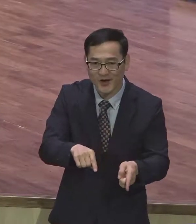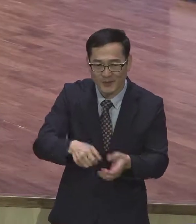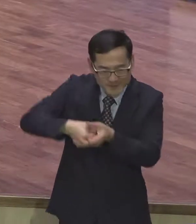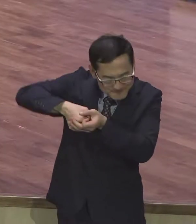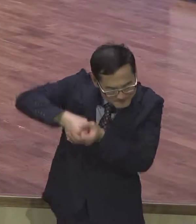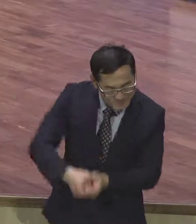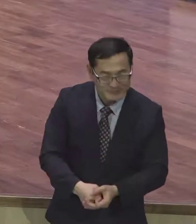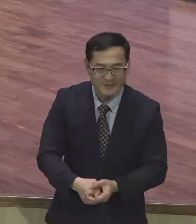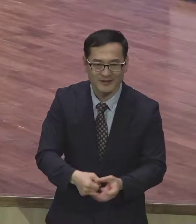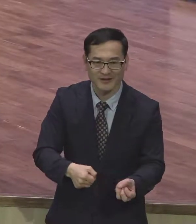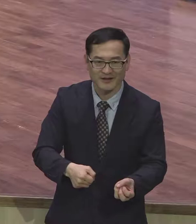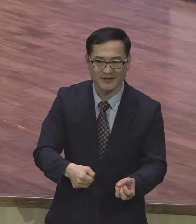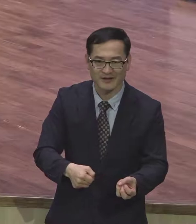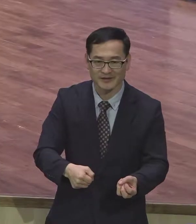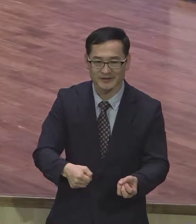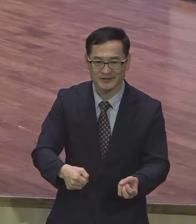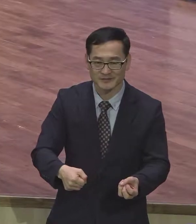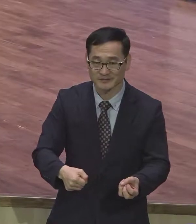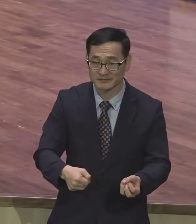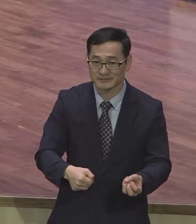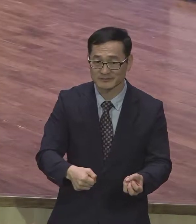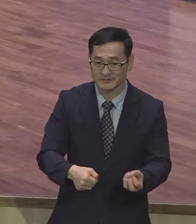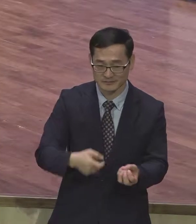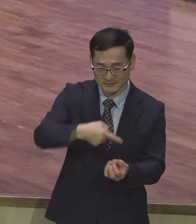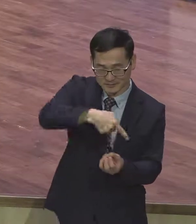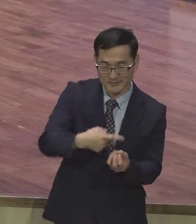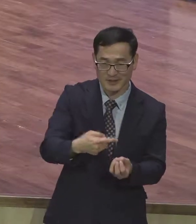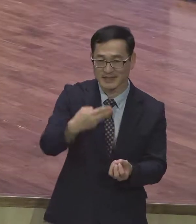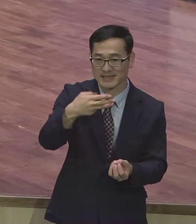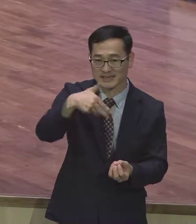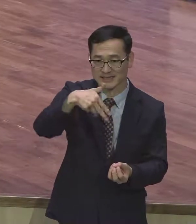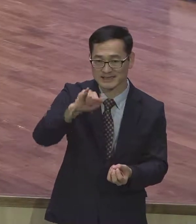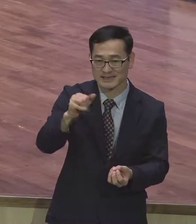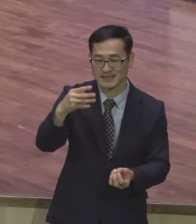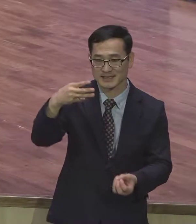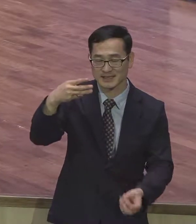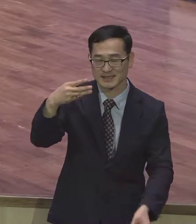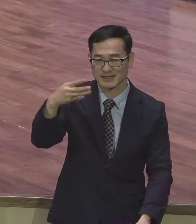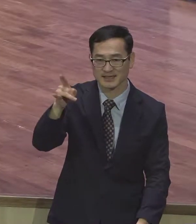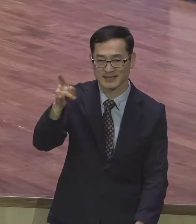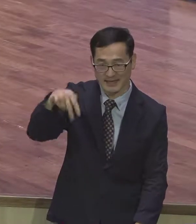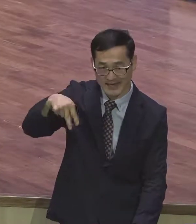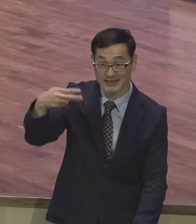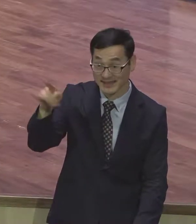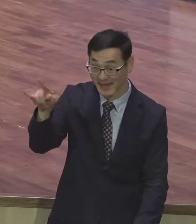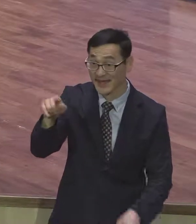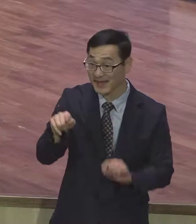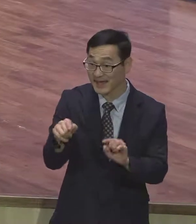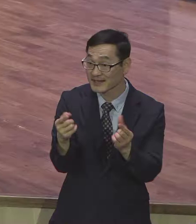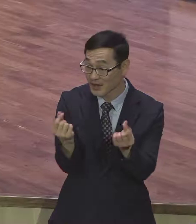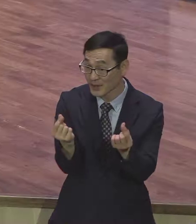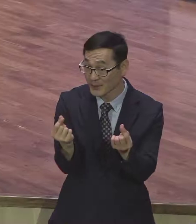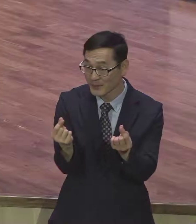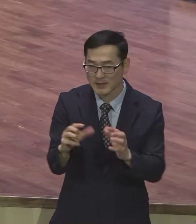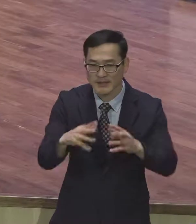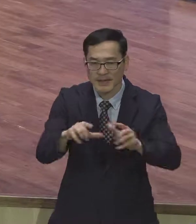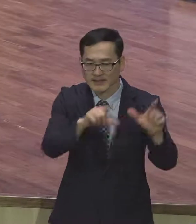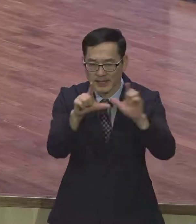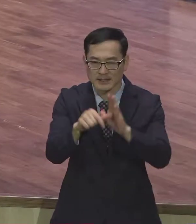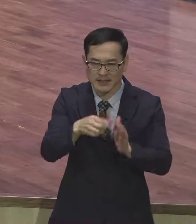사용하잖아요 우리가 영적인 삶을 사는데 이 세상에 살다 보면 힘들잖아요 힘든 게 많잖아요 이때 예수